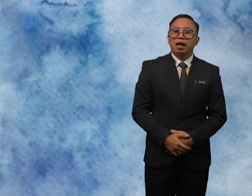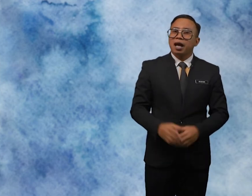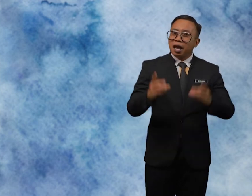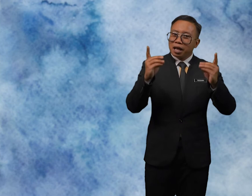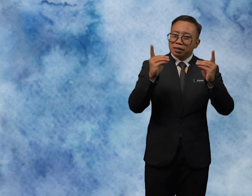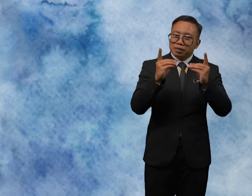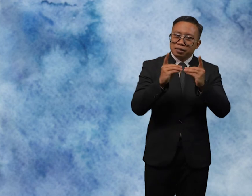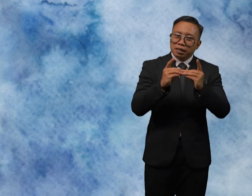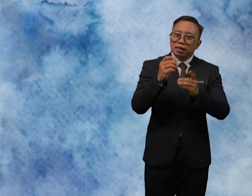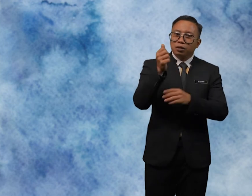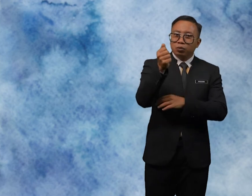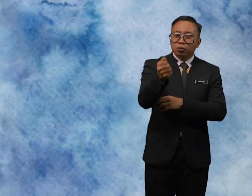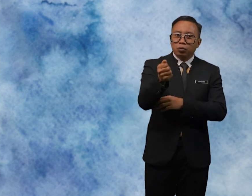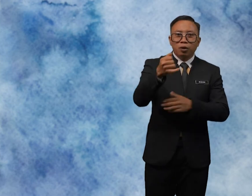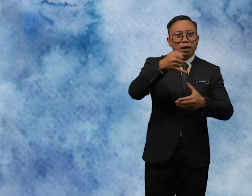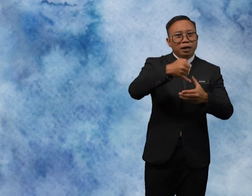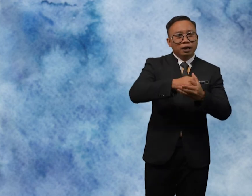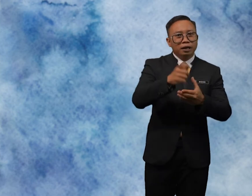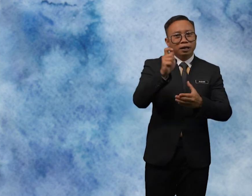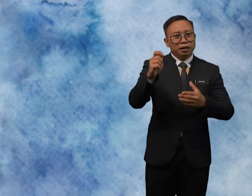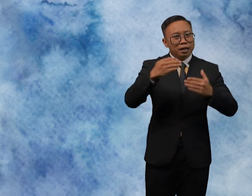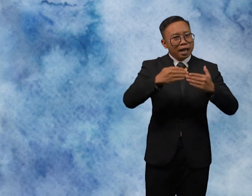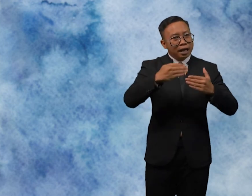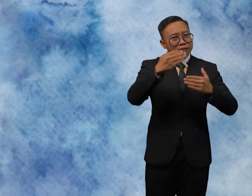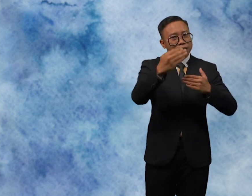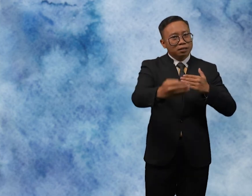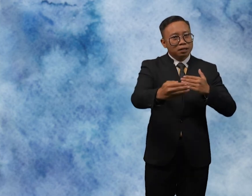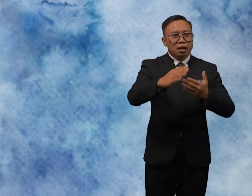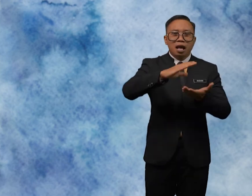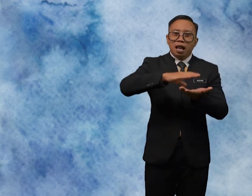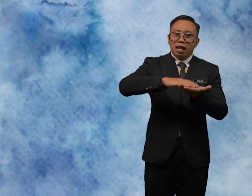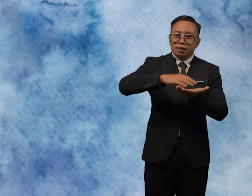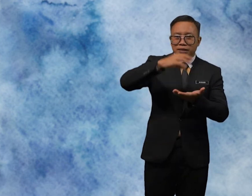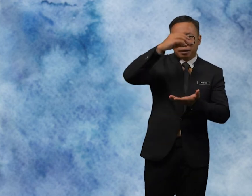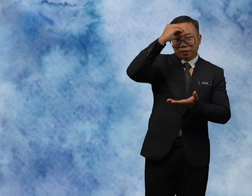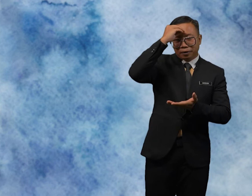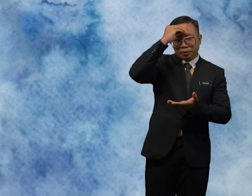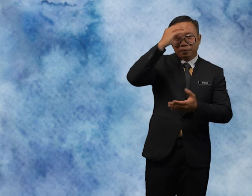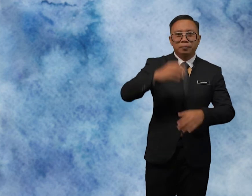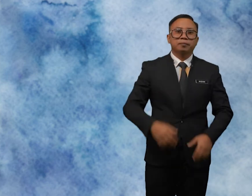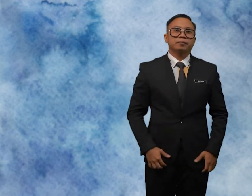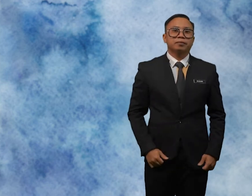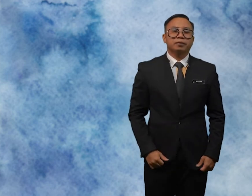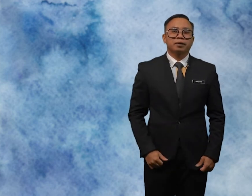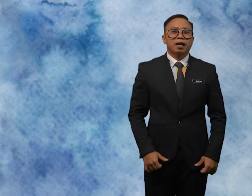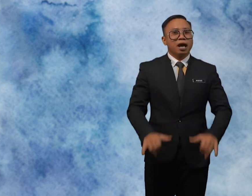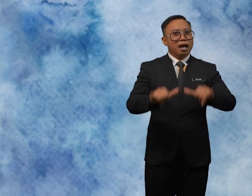Jumpa anda dalam pelajaran Terima kasih